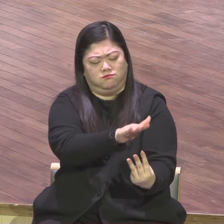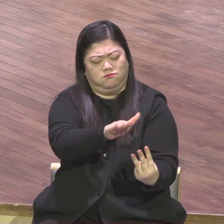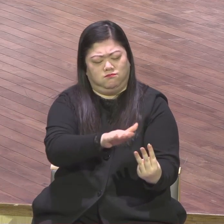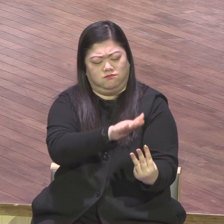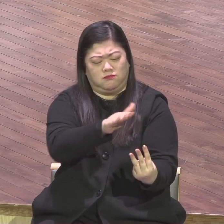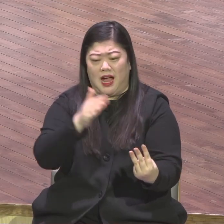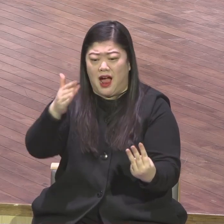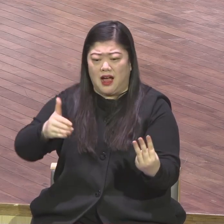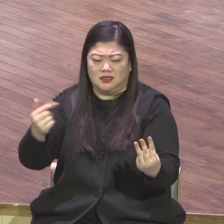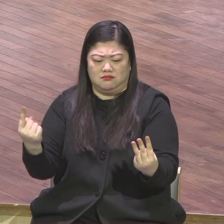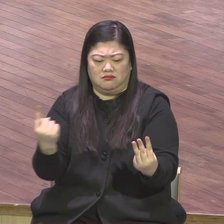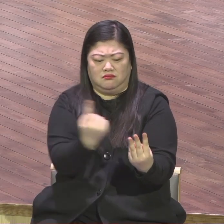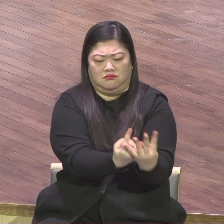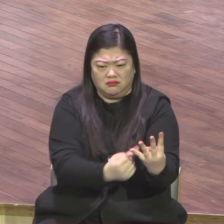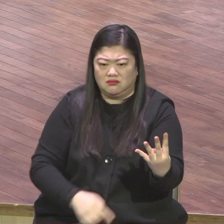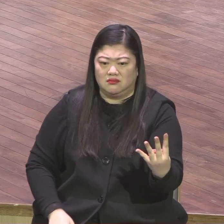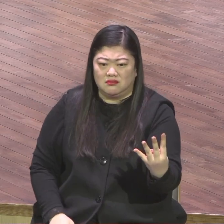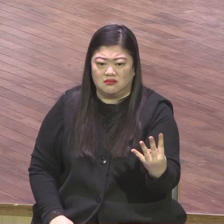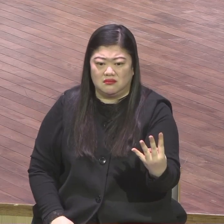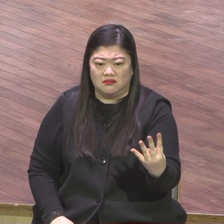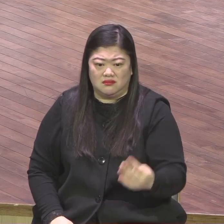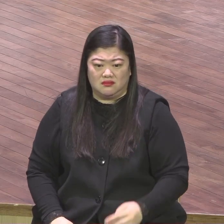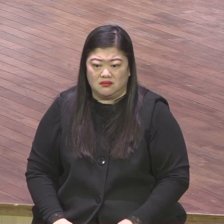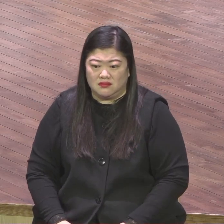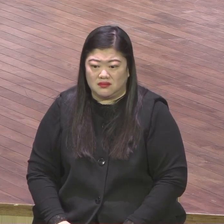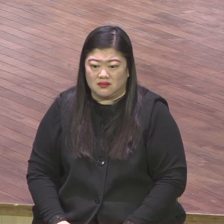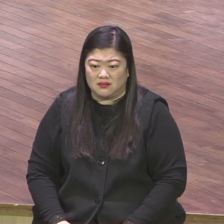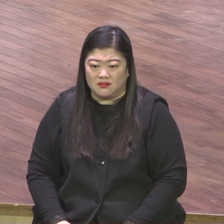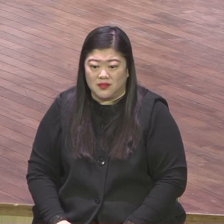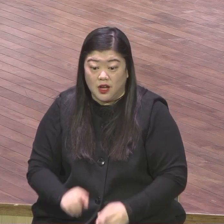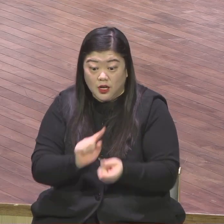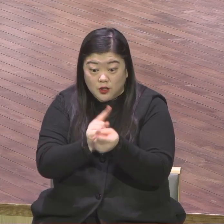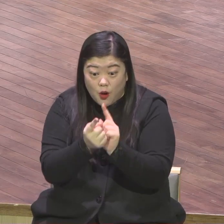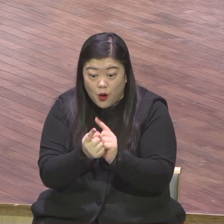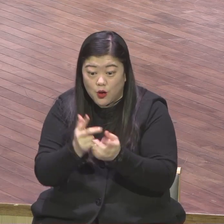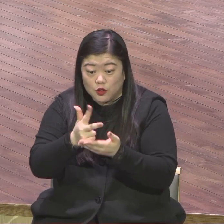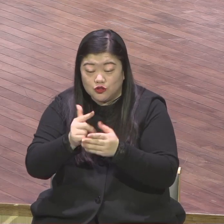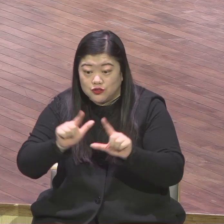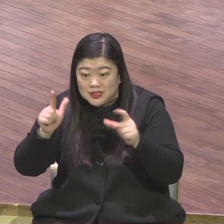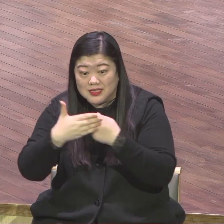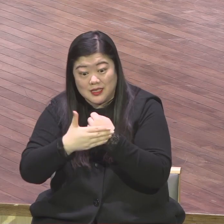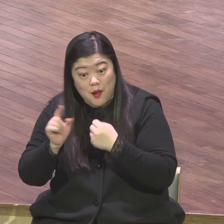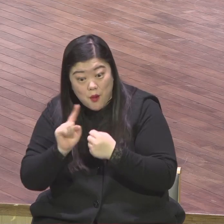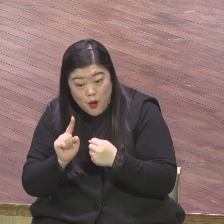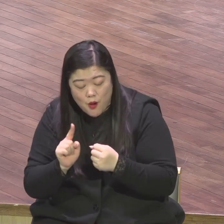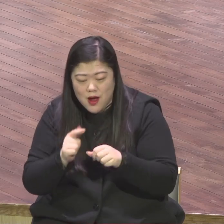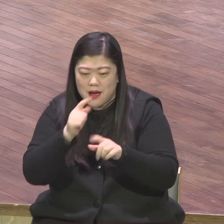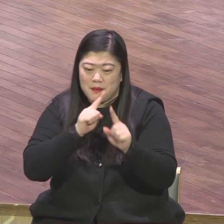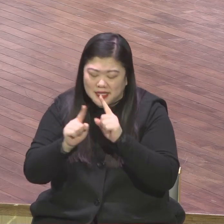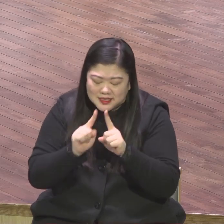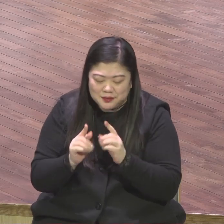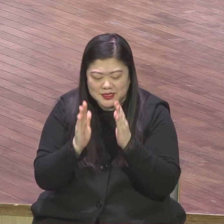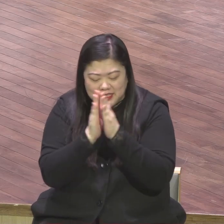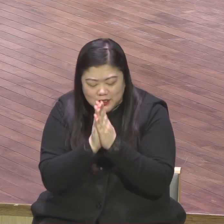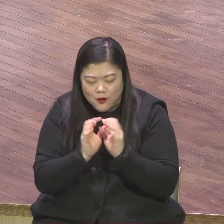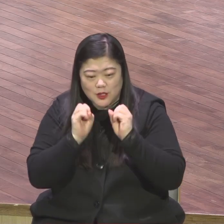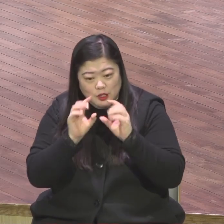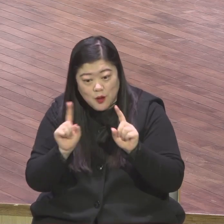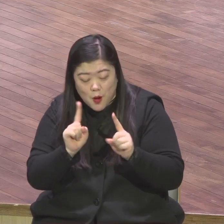있다 강단 말씀 나누고 서로 도전하면서 다른 것이 아니에요 이렇게